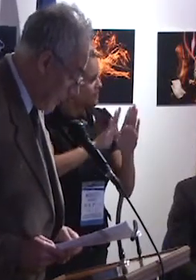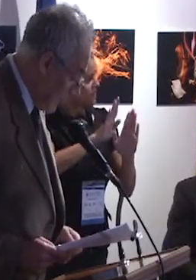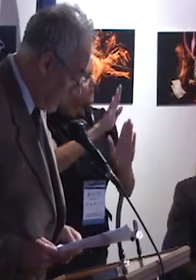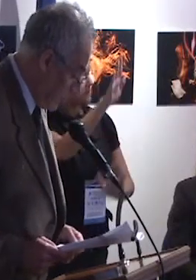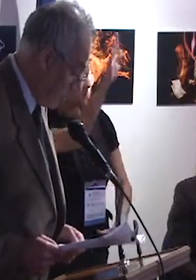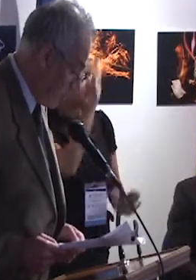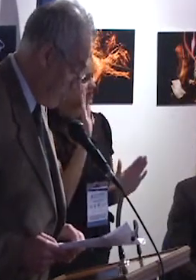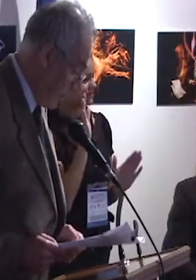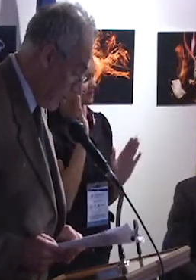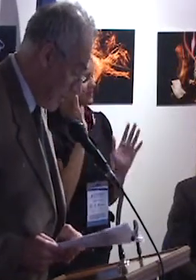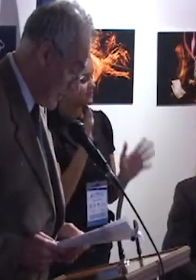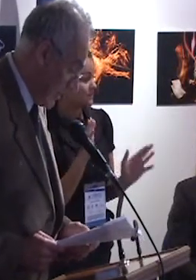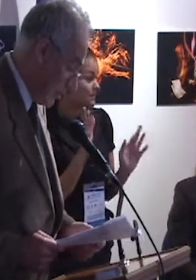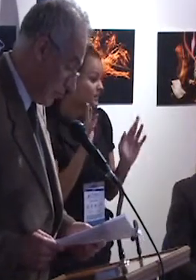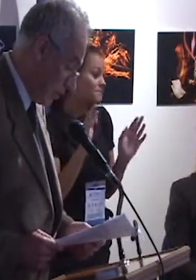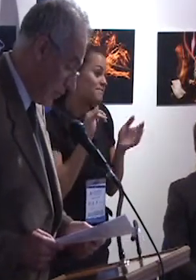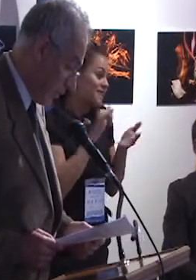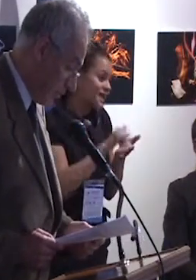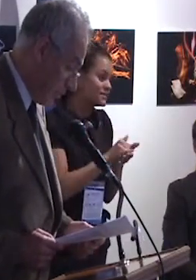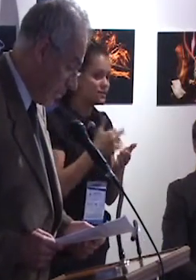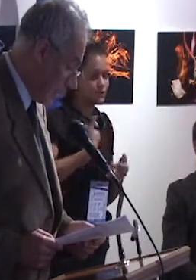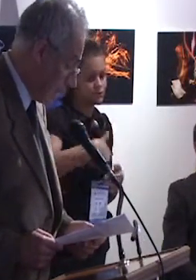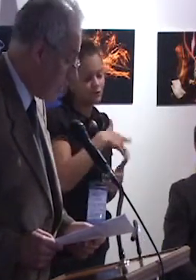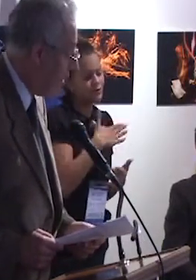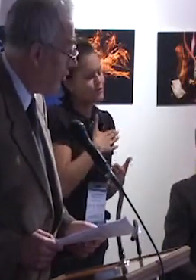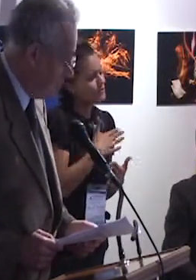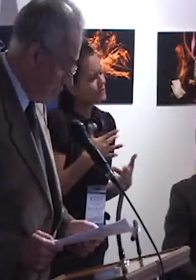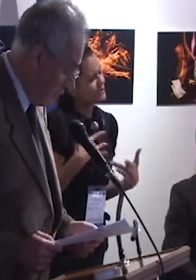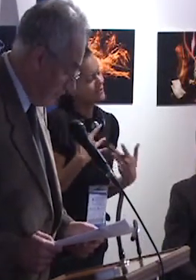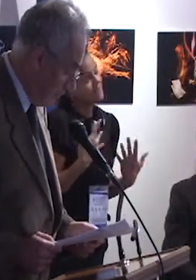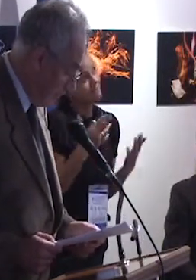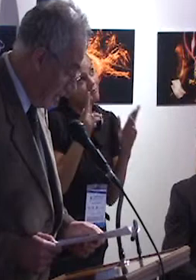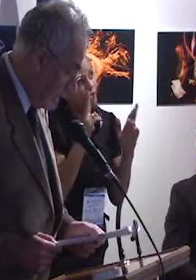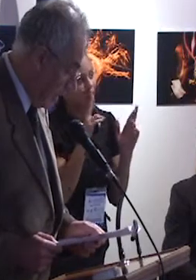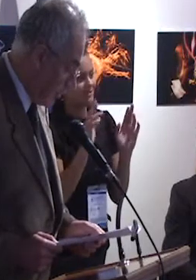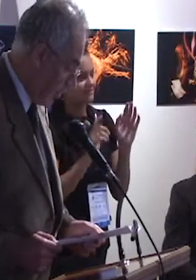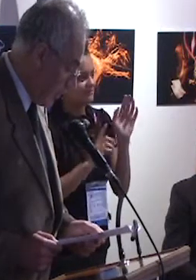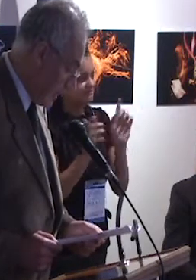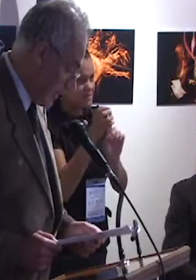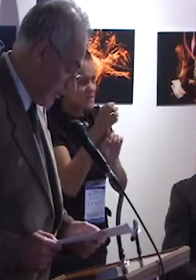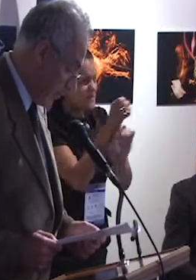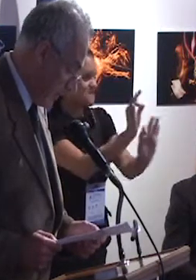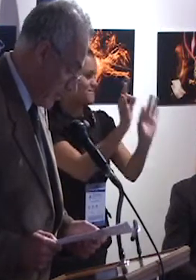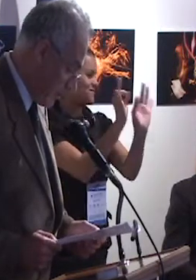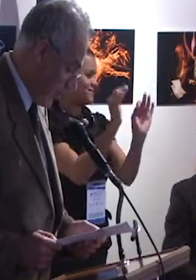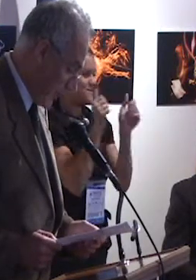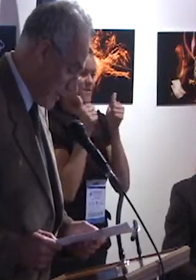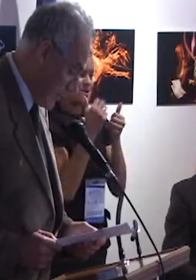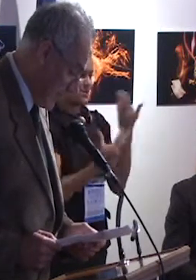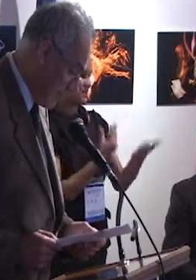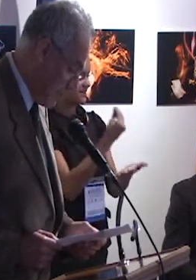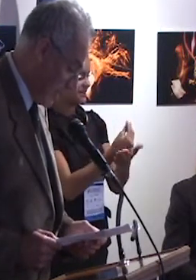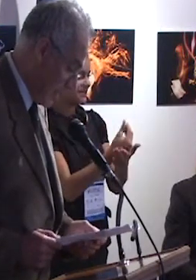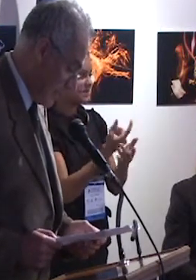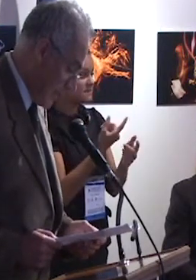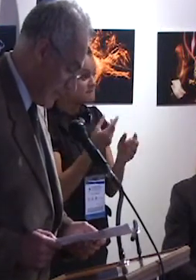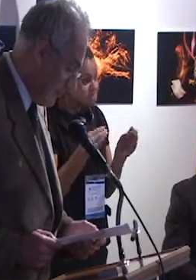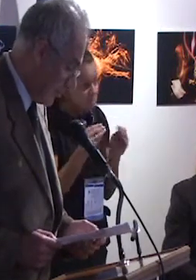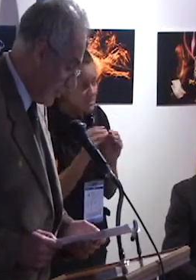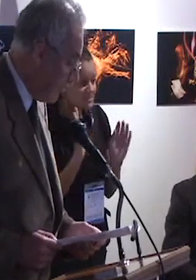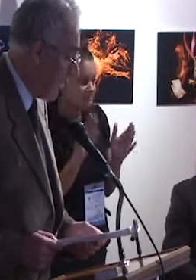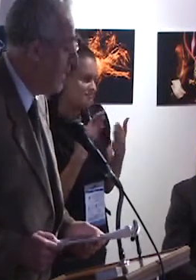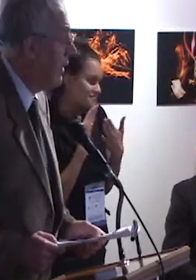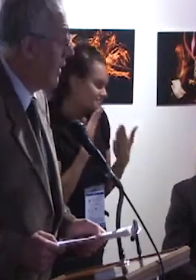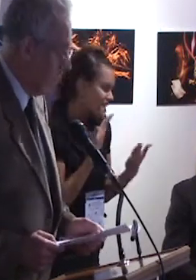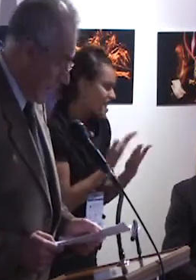Así, con nuestros mejores deseos por la obtención de resultados fructíferos, sólo resta expresar los agradecimientos a quienes